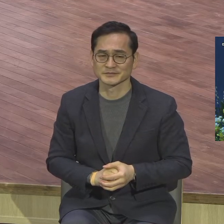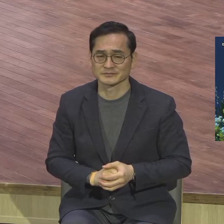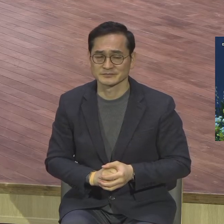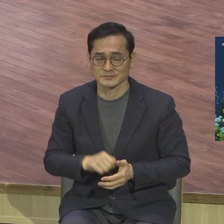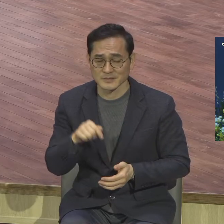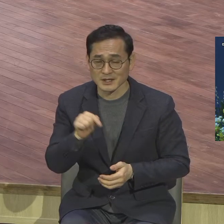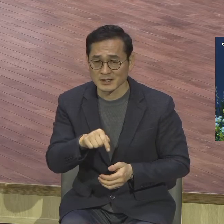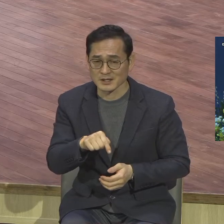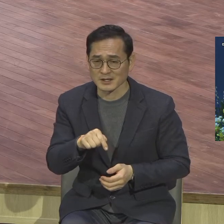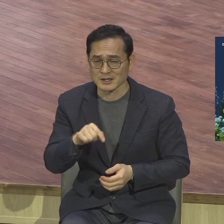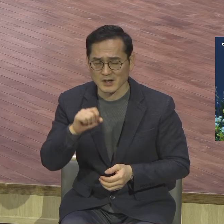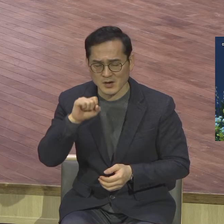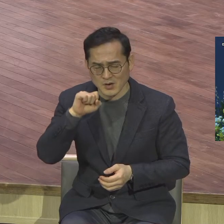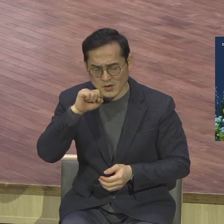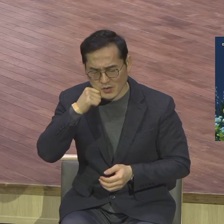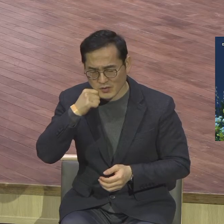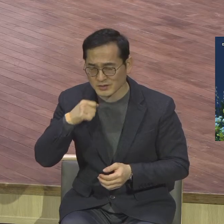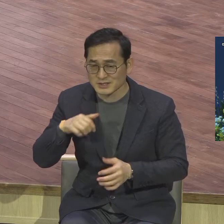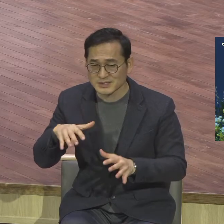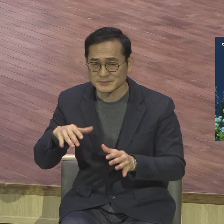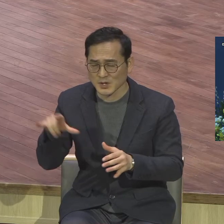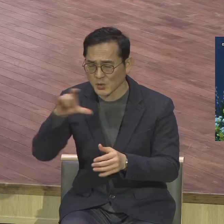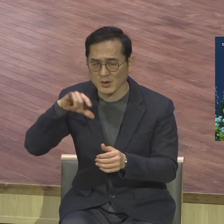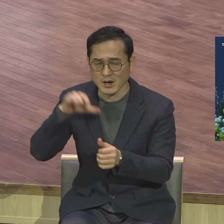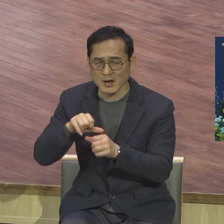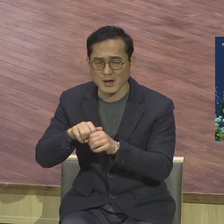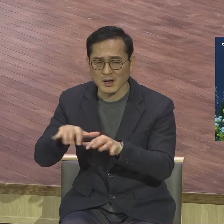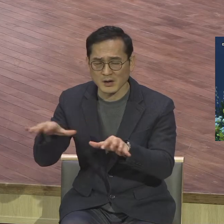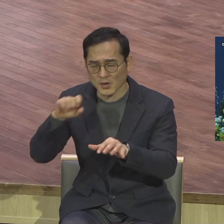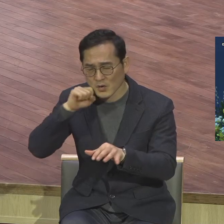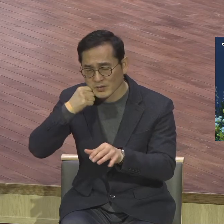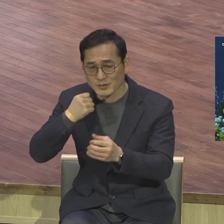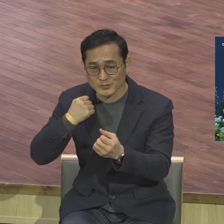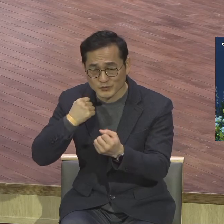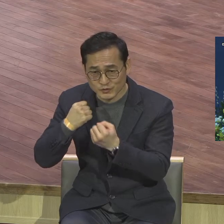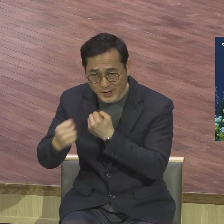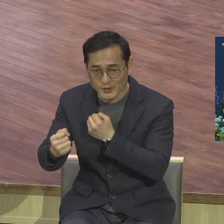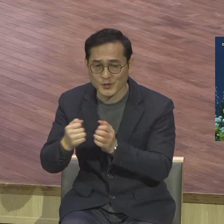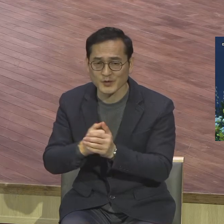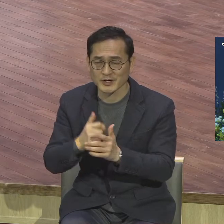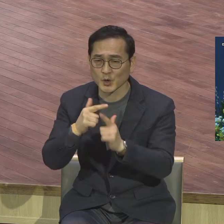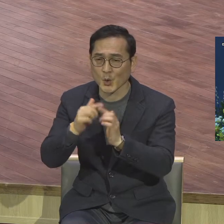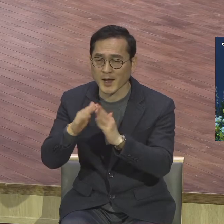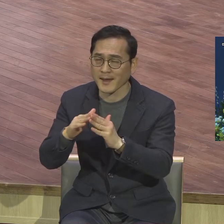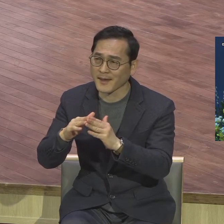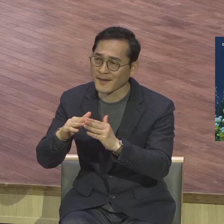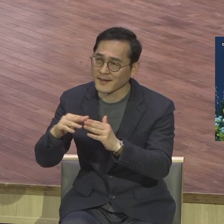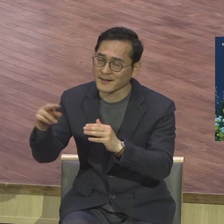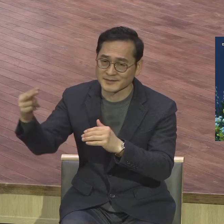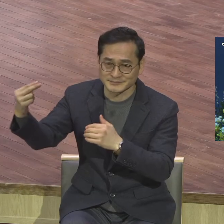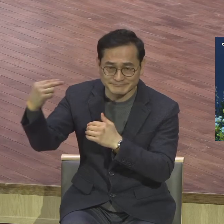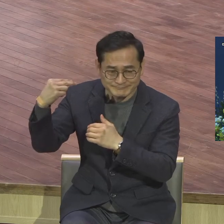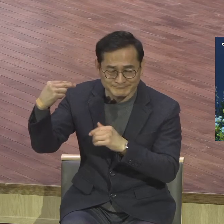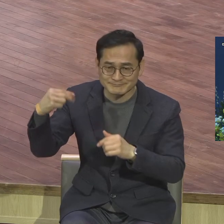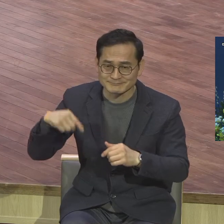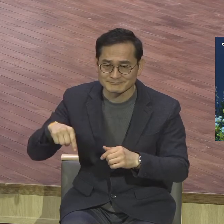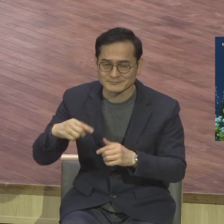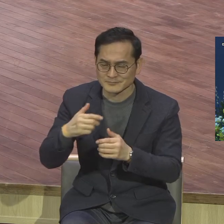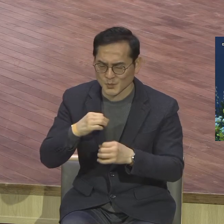불구하고 하나님께서 참으로 몸된 교회를 향한 놀라운 응답들을 그렇게 주신 것을 보면서